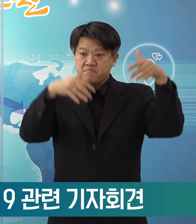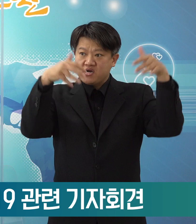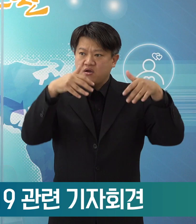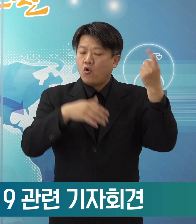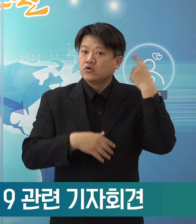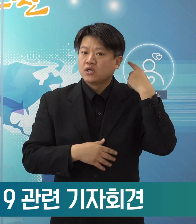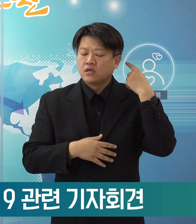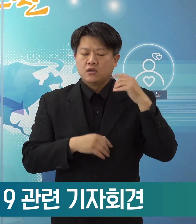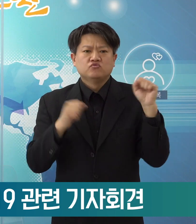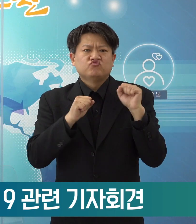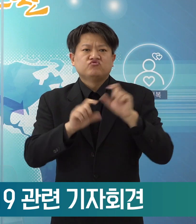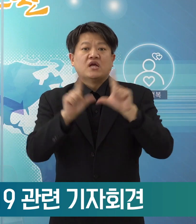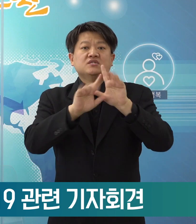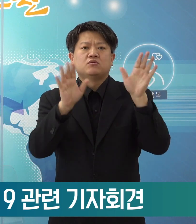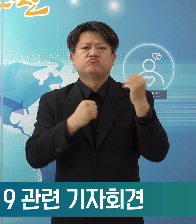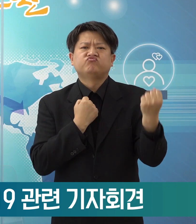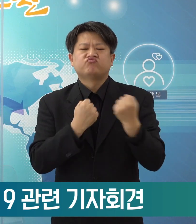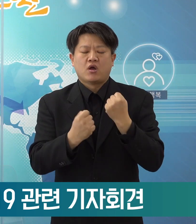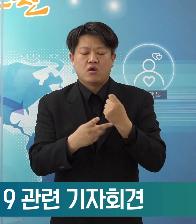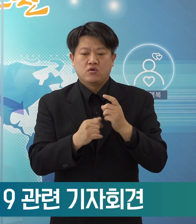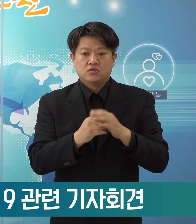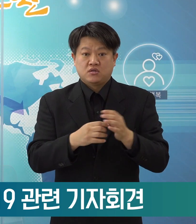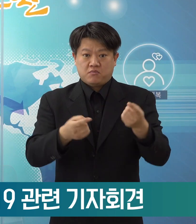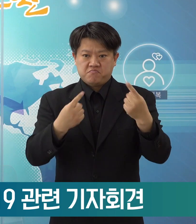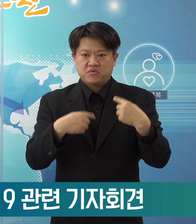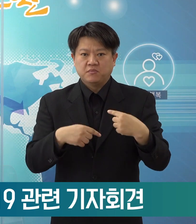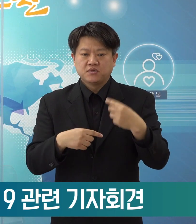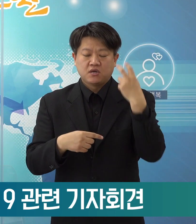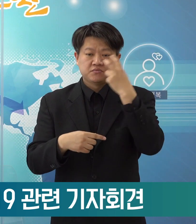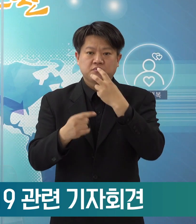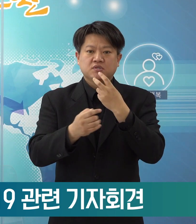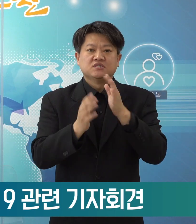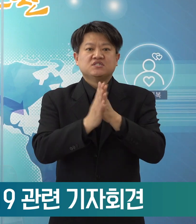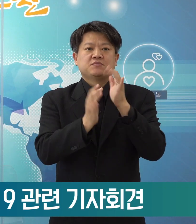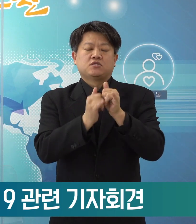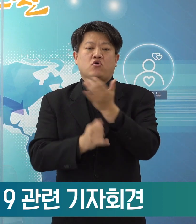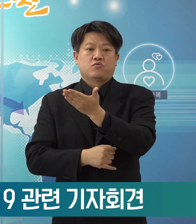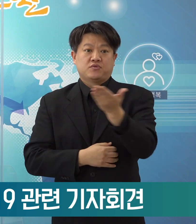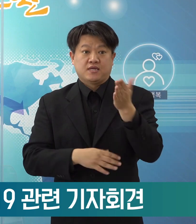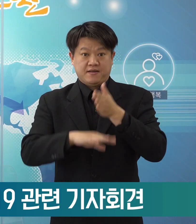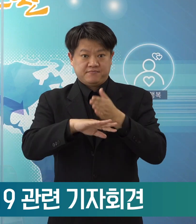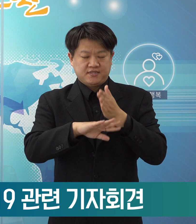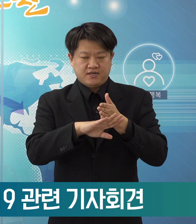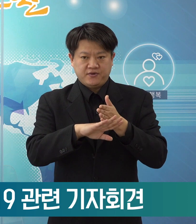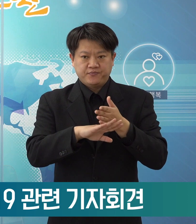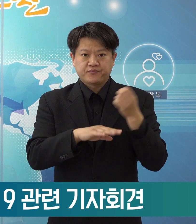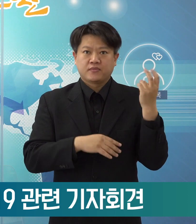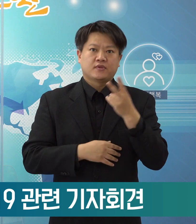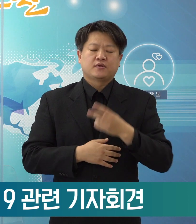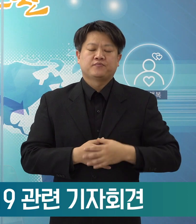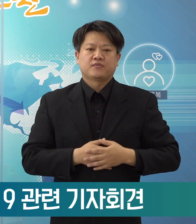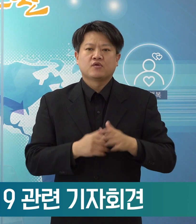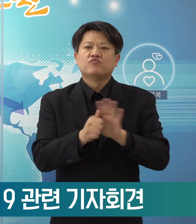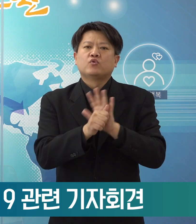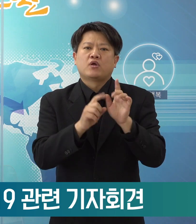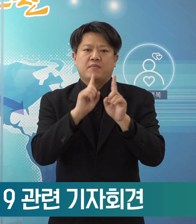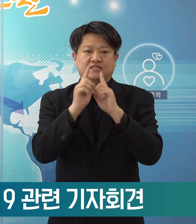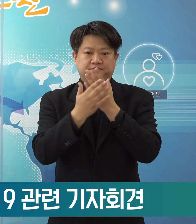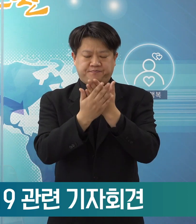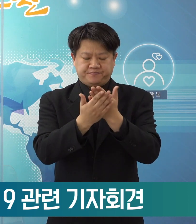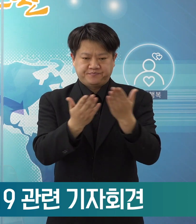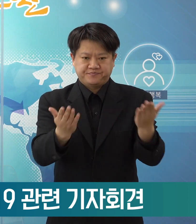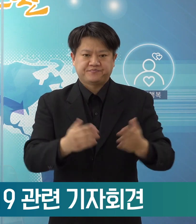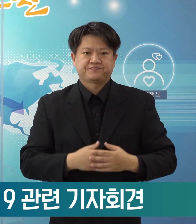어제 추운 날씨에도 검사에 참여해 주신 시민 여러분들께 감사와 위로의 말씀을